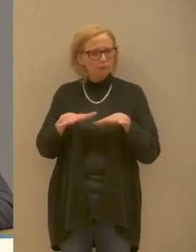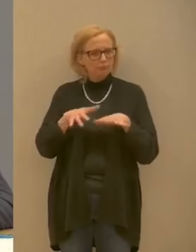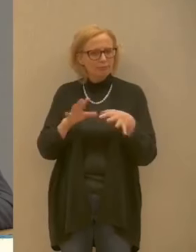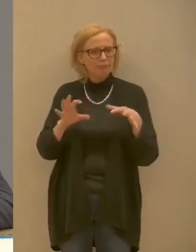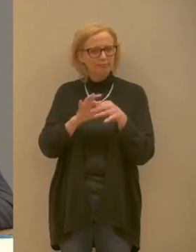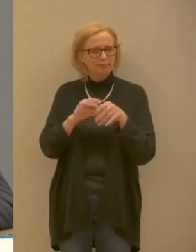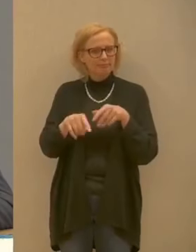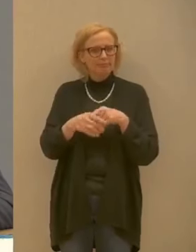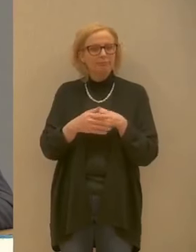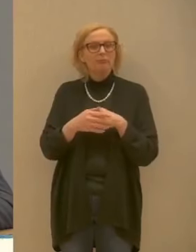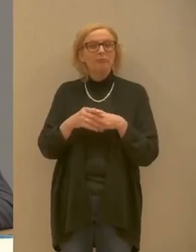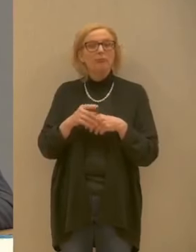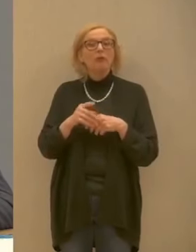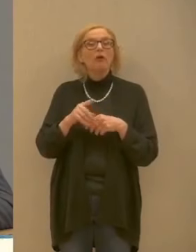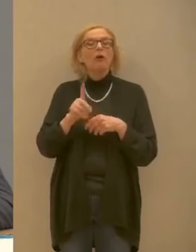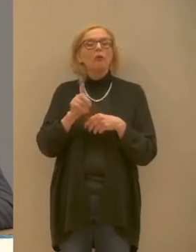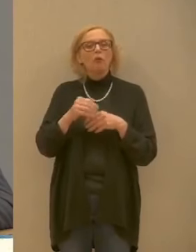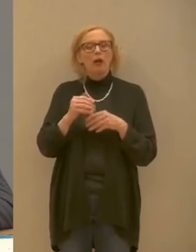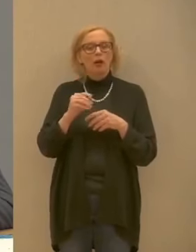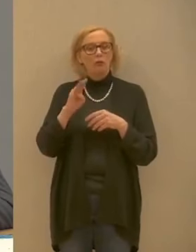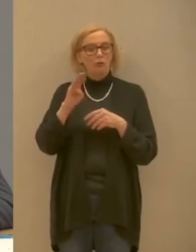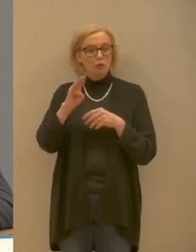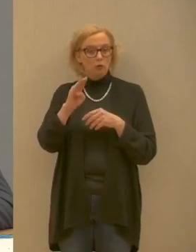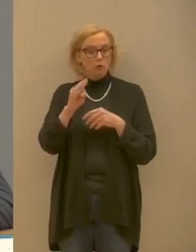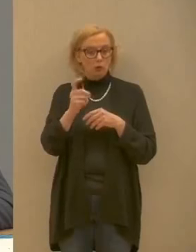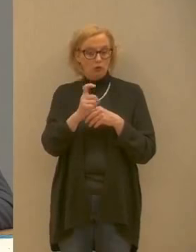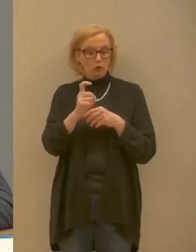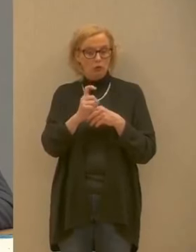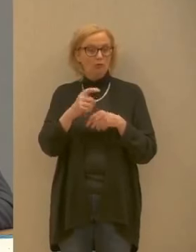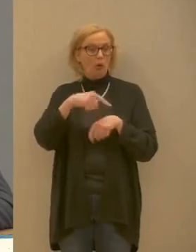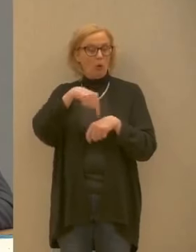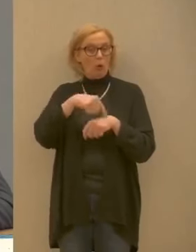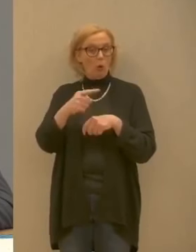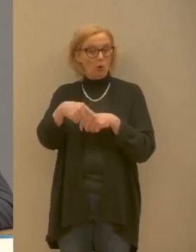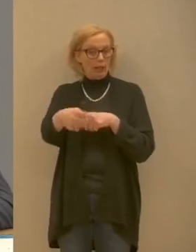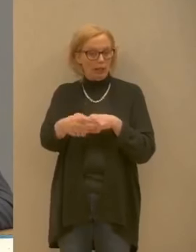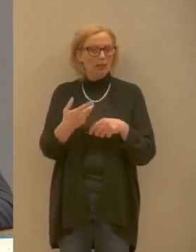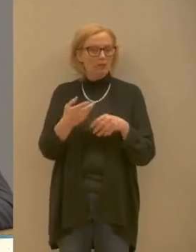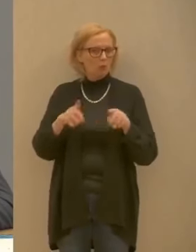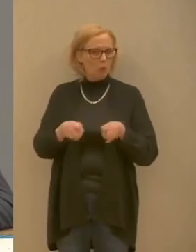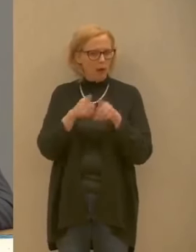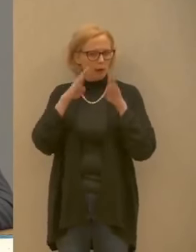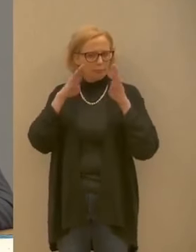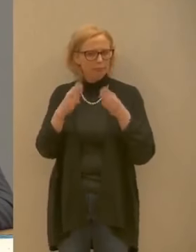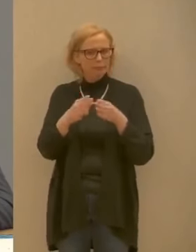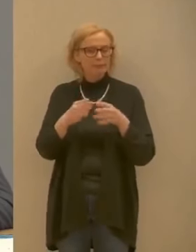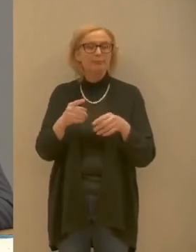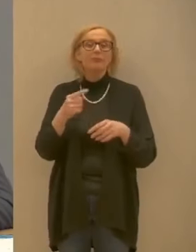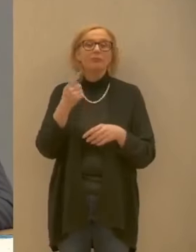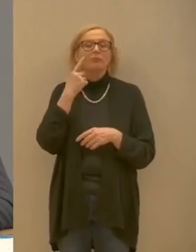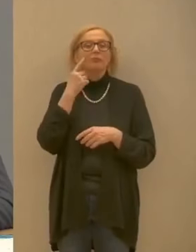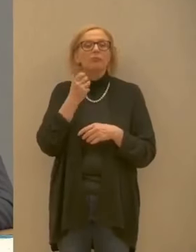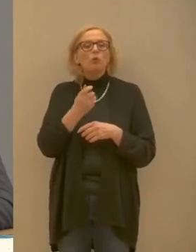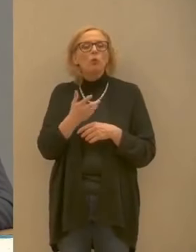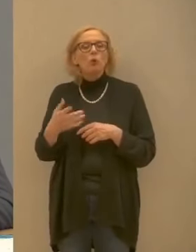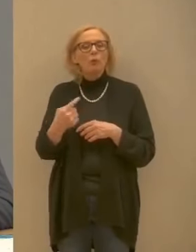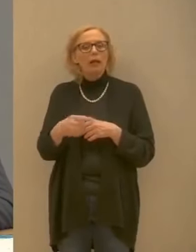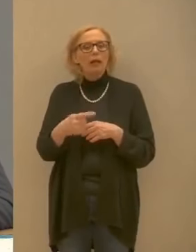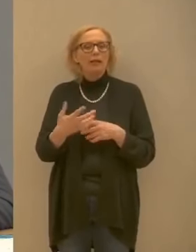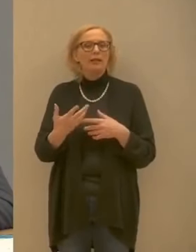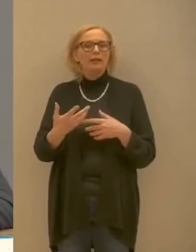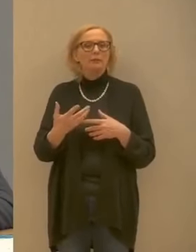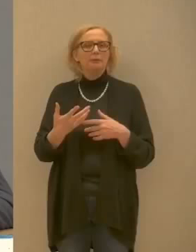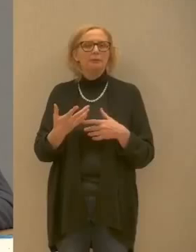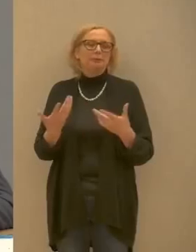faremo nelle prossime ore. Questi numeri stanno a significare, e noi non abbiamo dubbio che i trentini